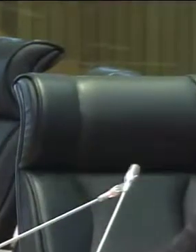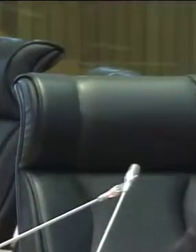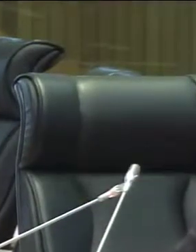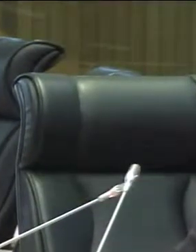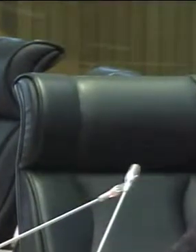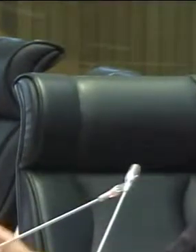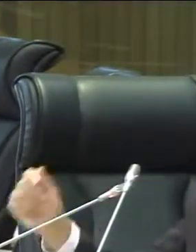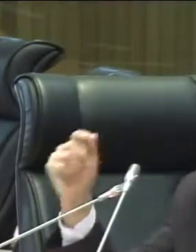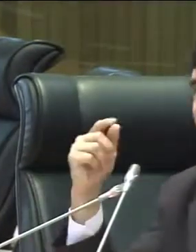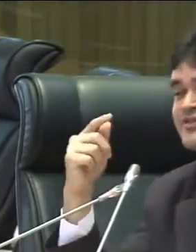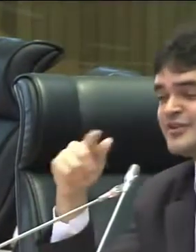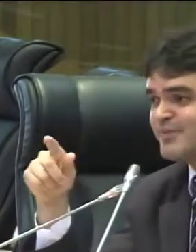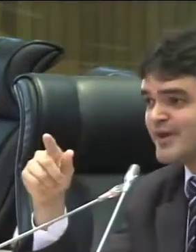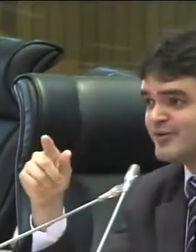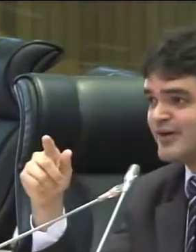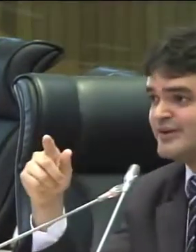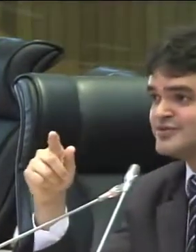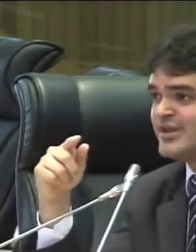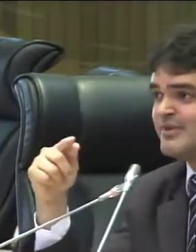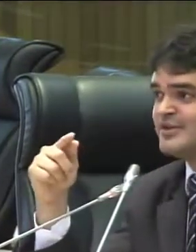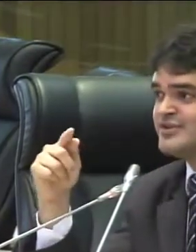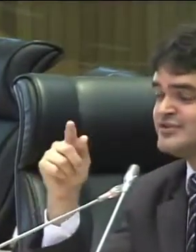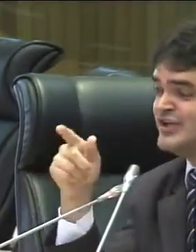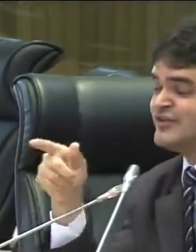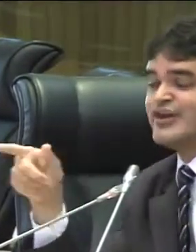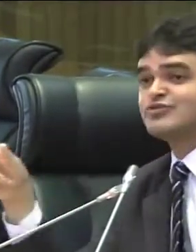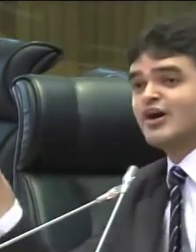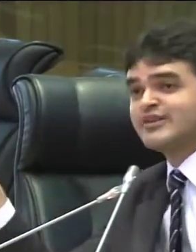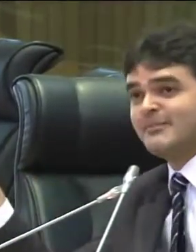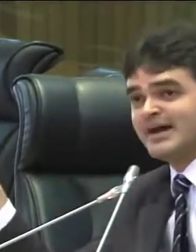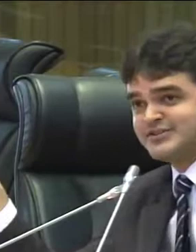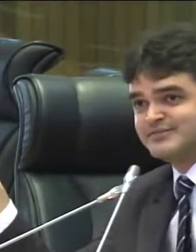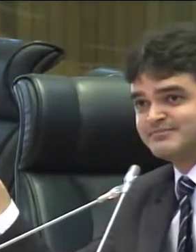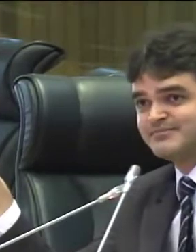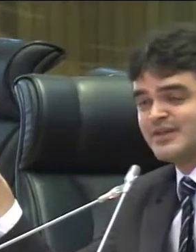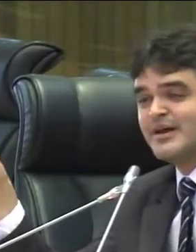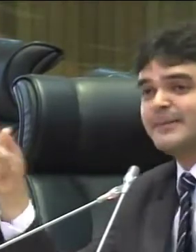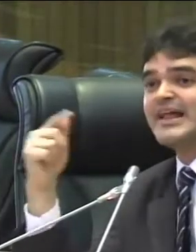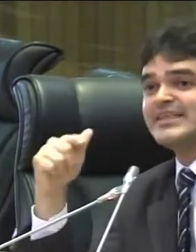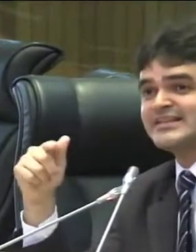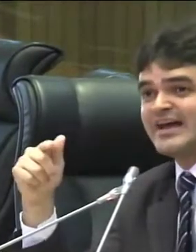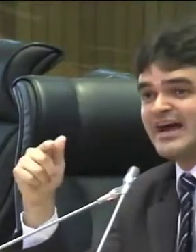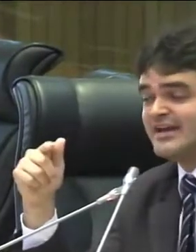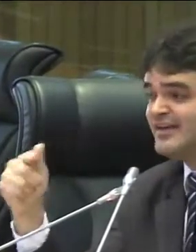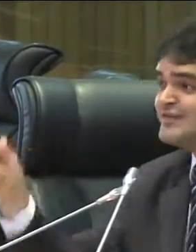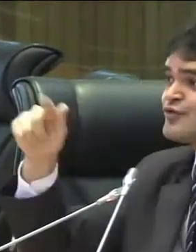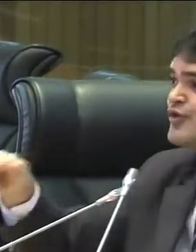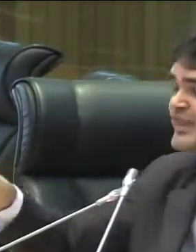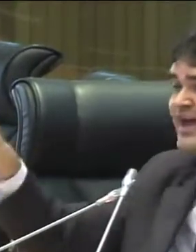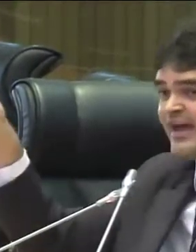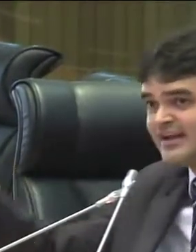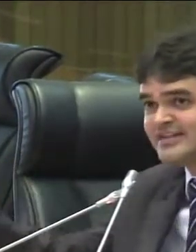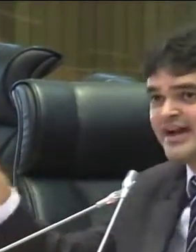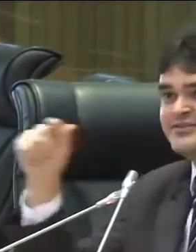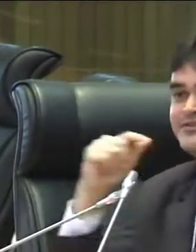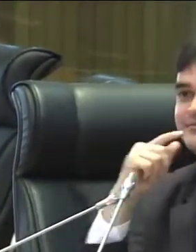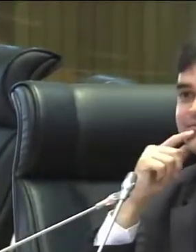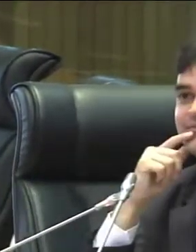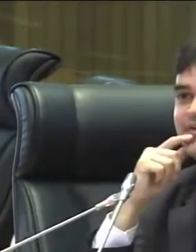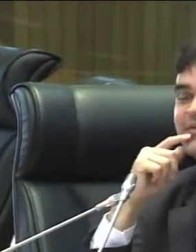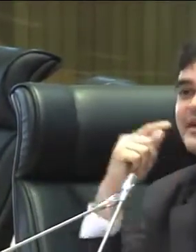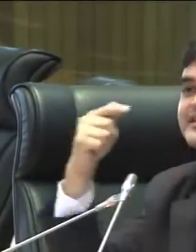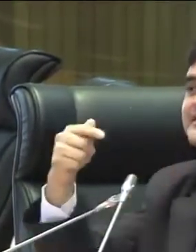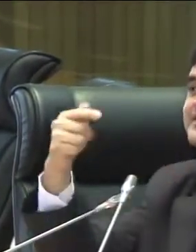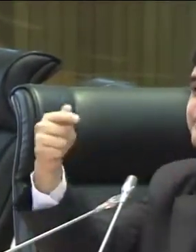quer debater. O desespero é justamente desvirtuar o debate para tentar esconder a realidade,